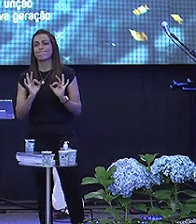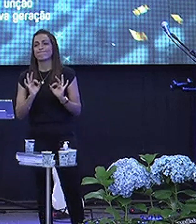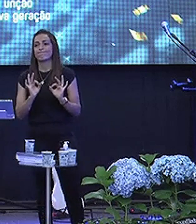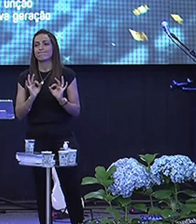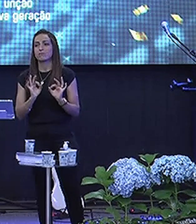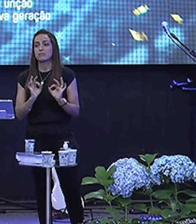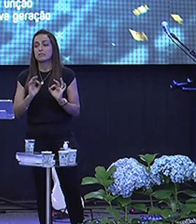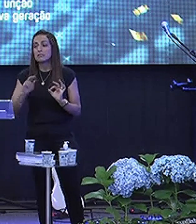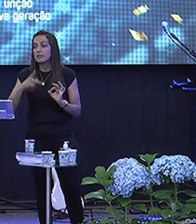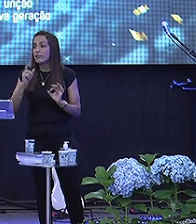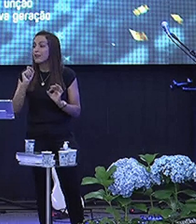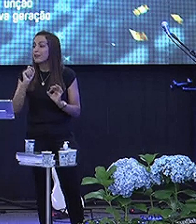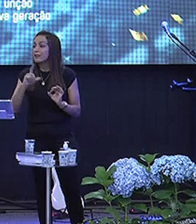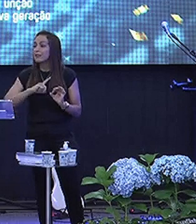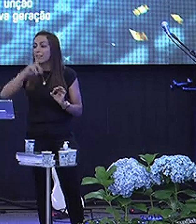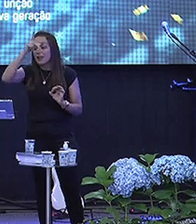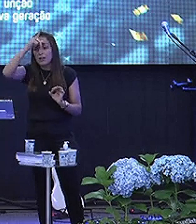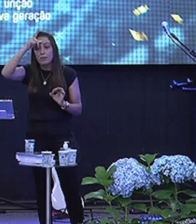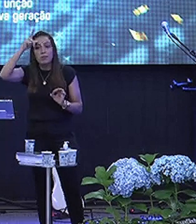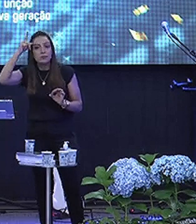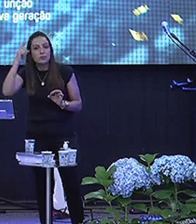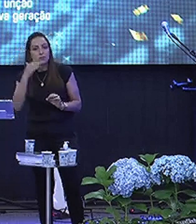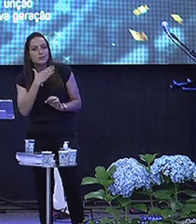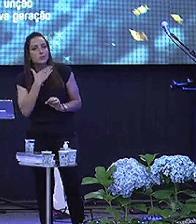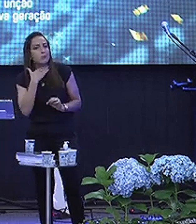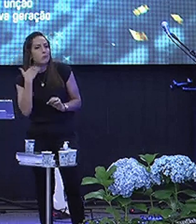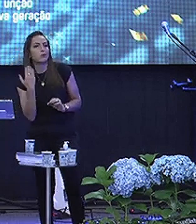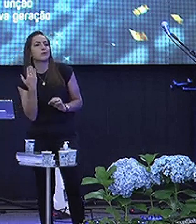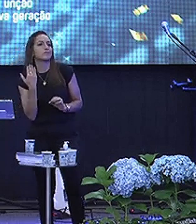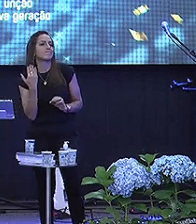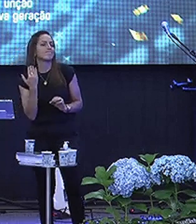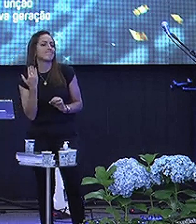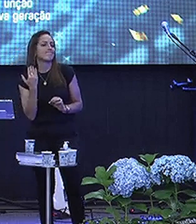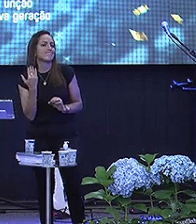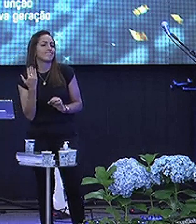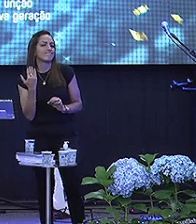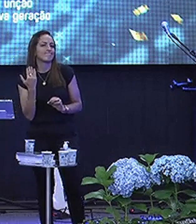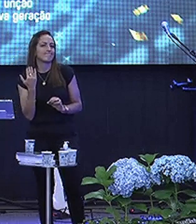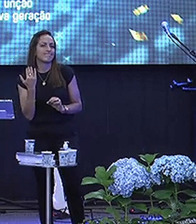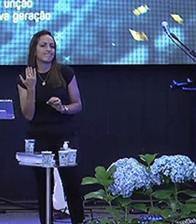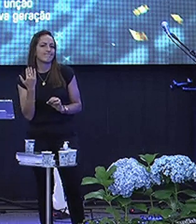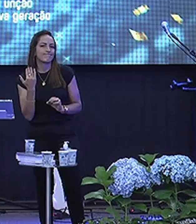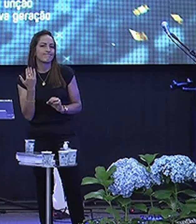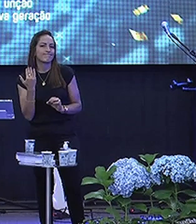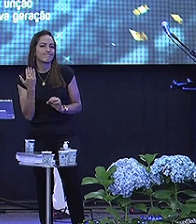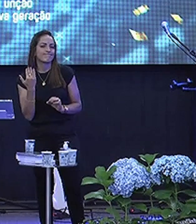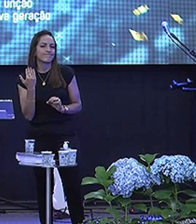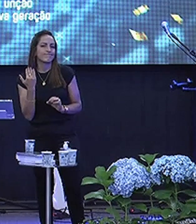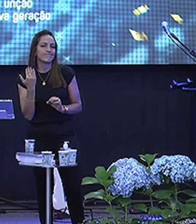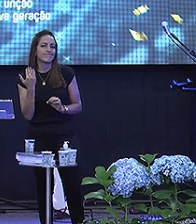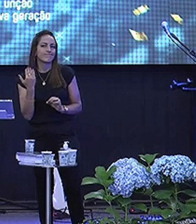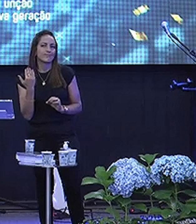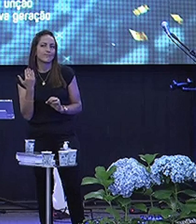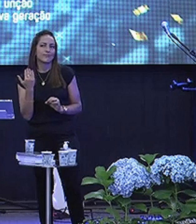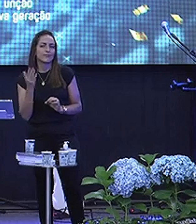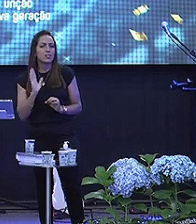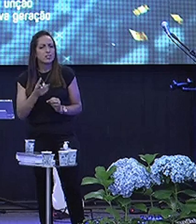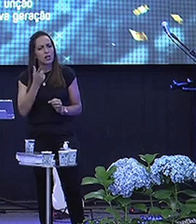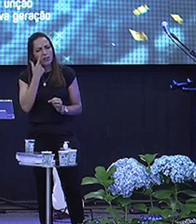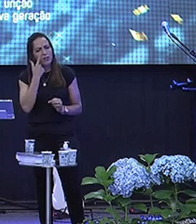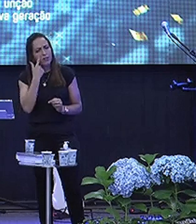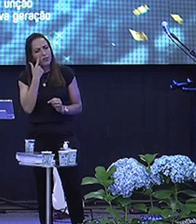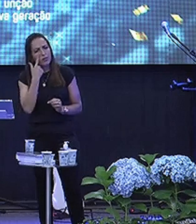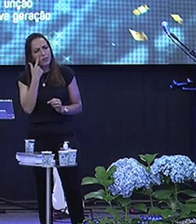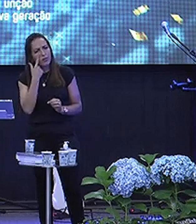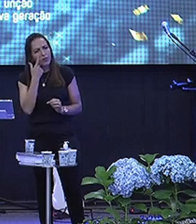Sem falar Que tem gente Que morre no vale No vale Não sei se você Já viu um